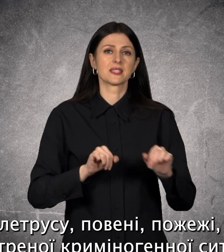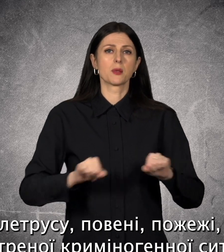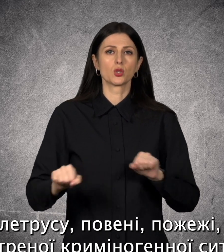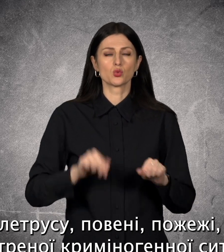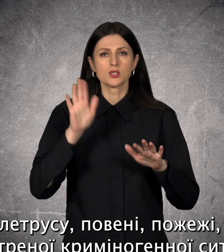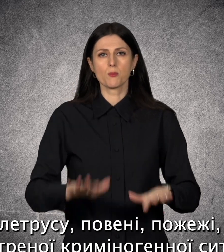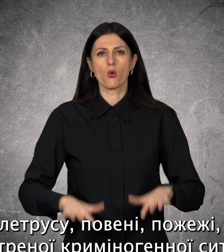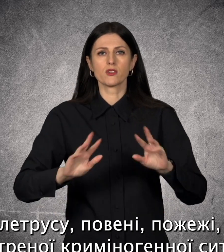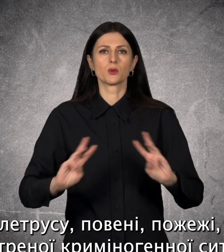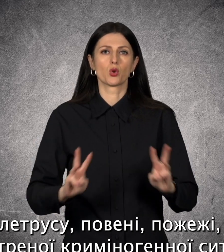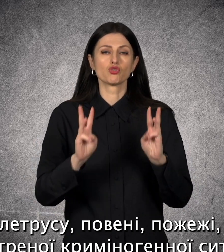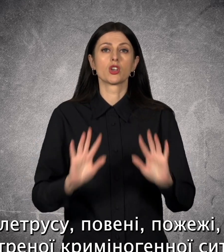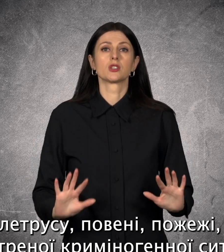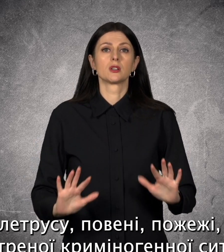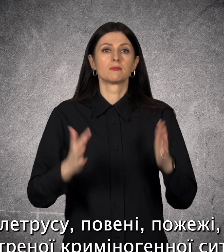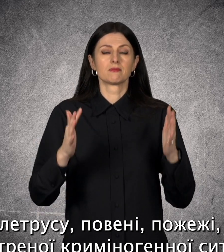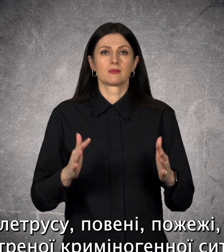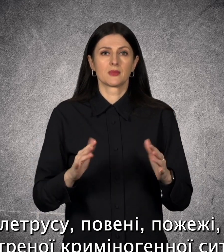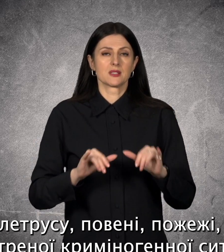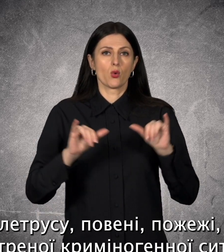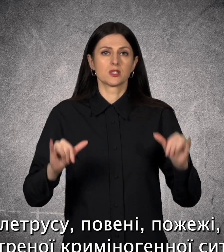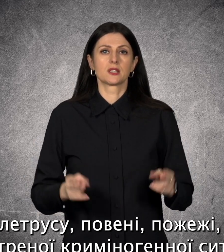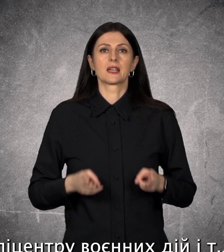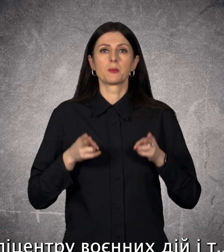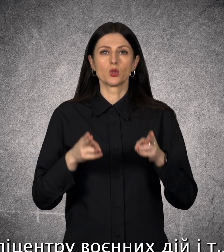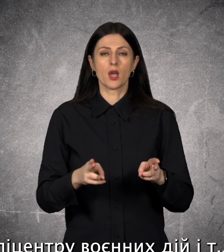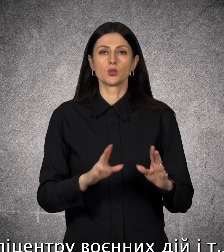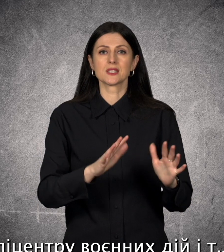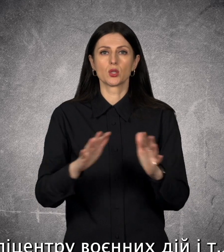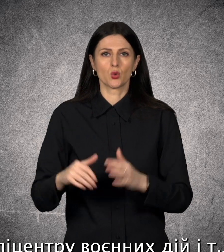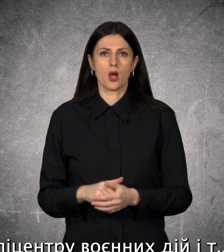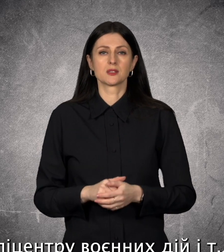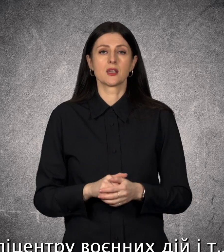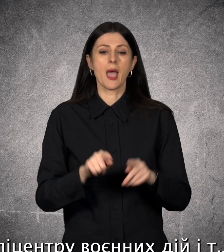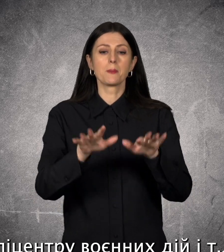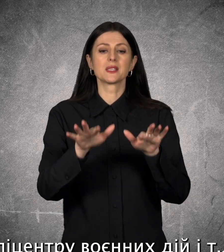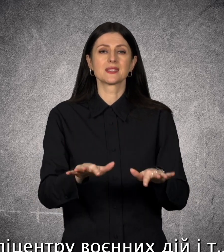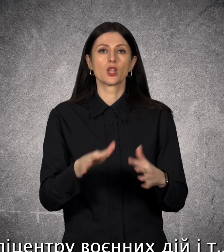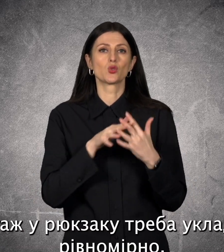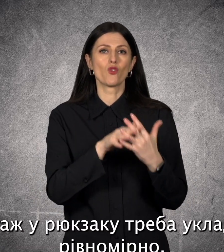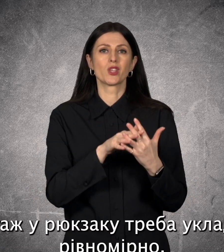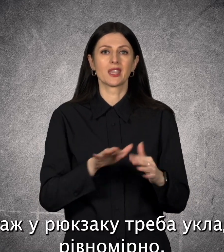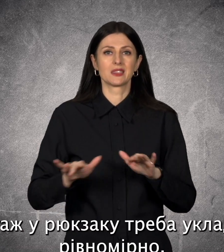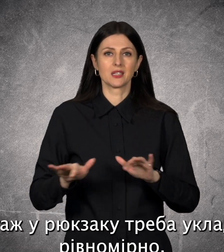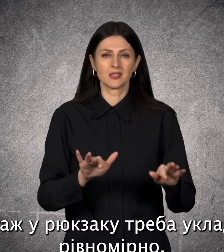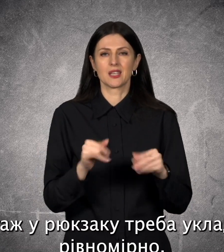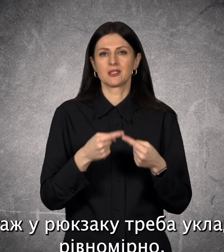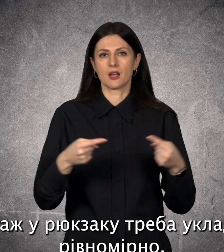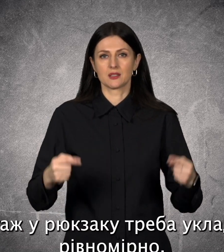пожежі, у разі загостреної криміногенної ситуації, епіцентру воєнних дій і так далі. Вантаж у рюкзаку треба